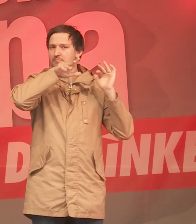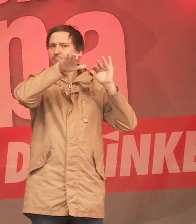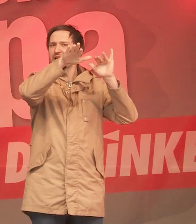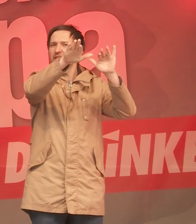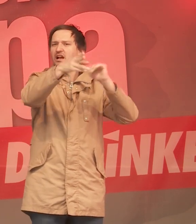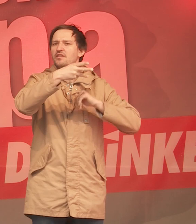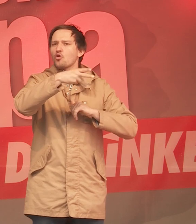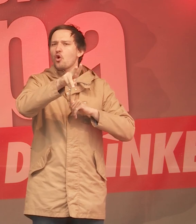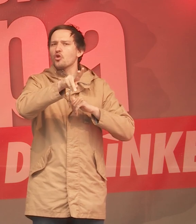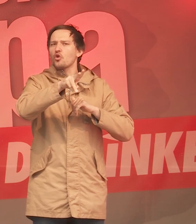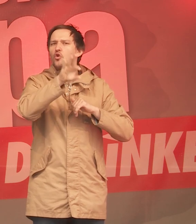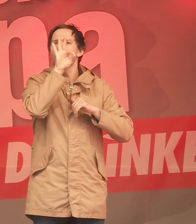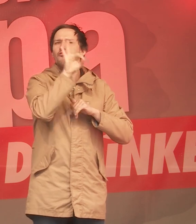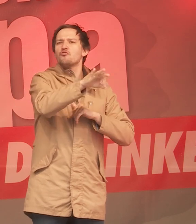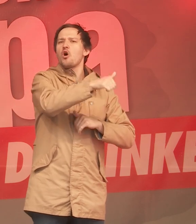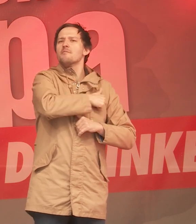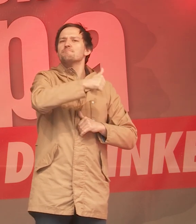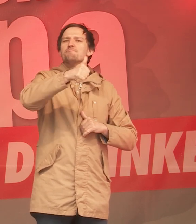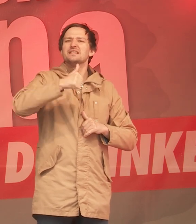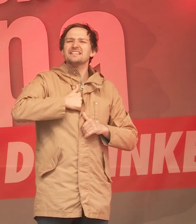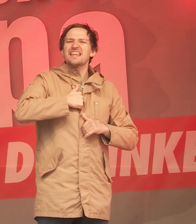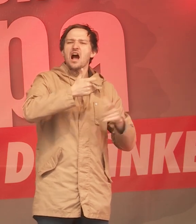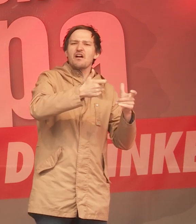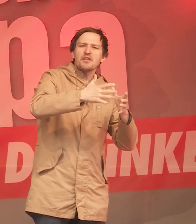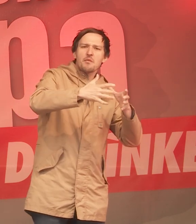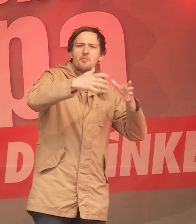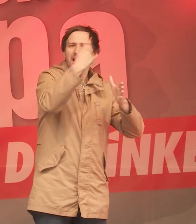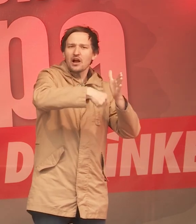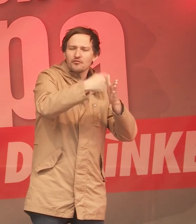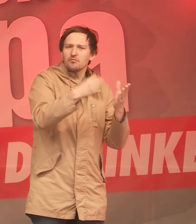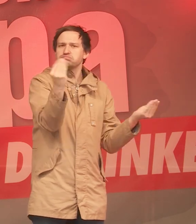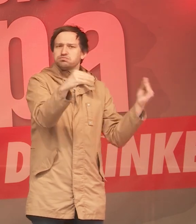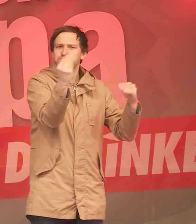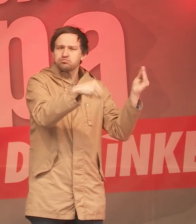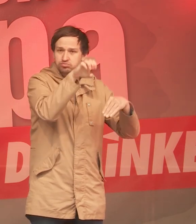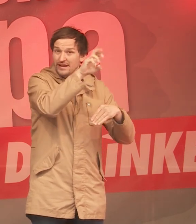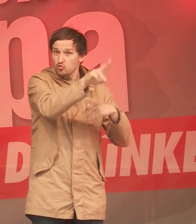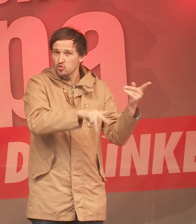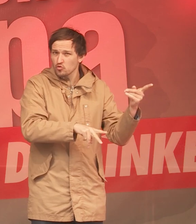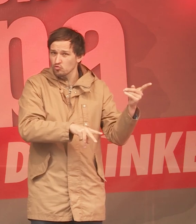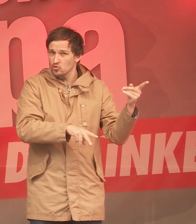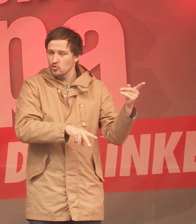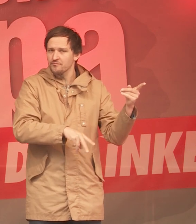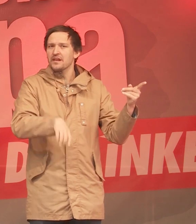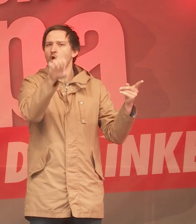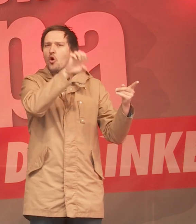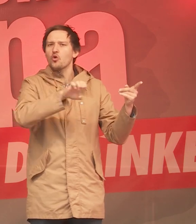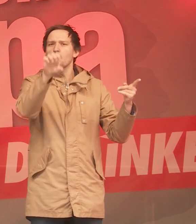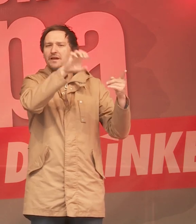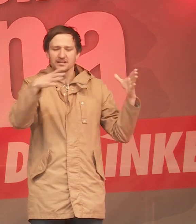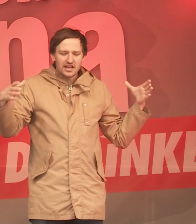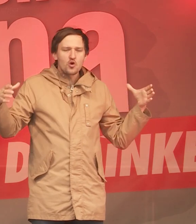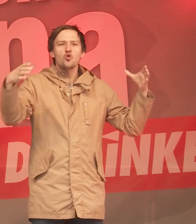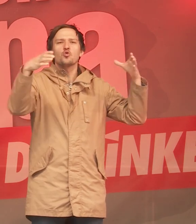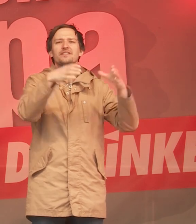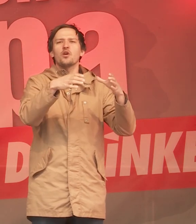Gemeinschaftstopf kommen für militärische Aufrüstung. Ich habe kein Verständnis dafür, dass die Europäische Union